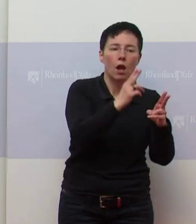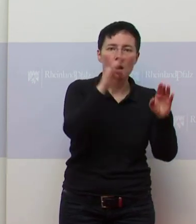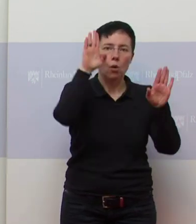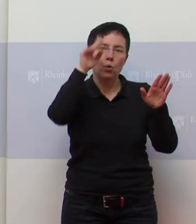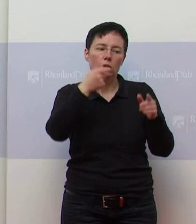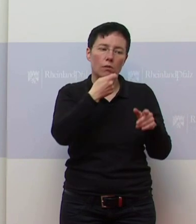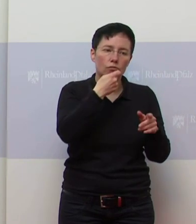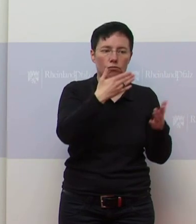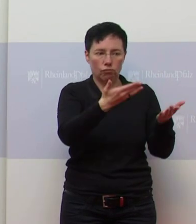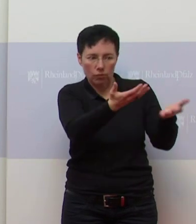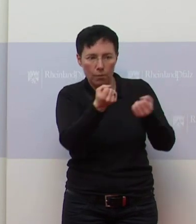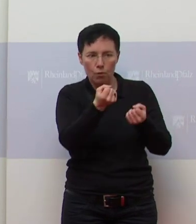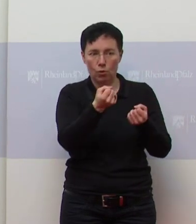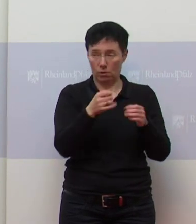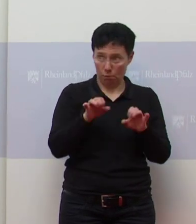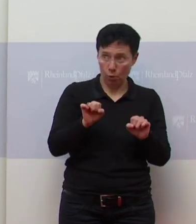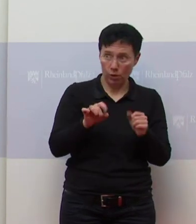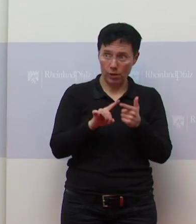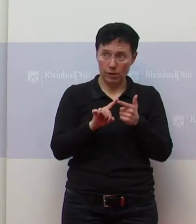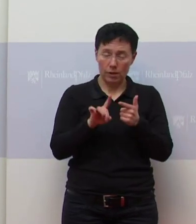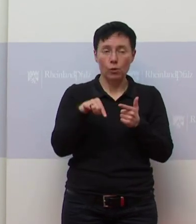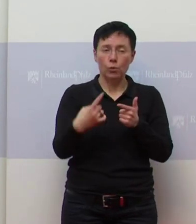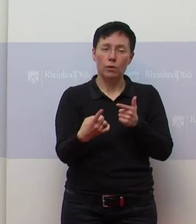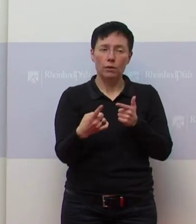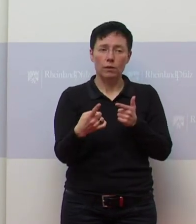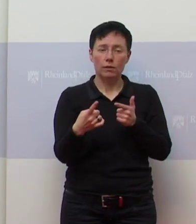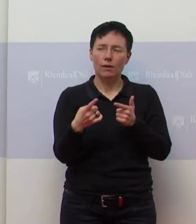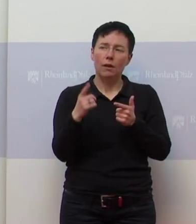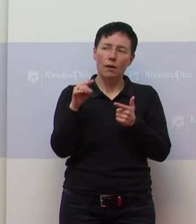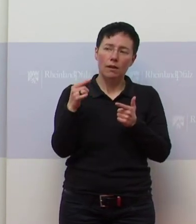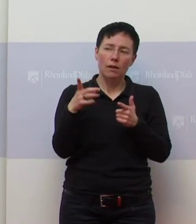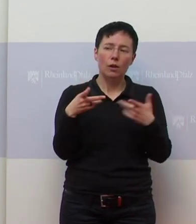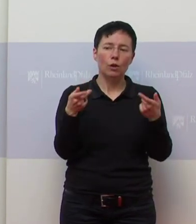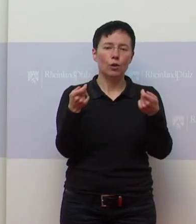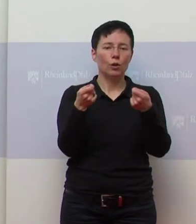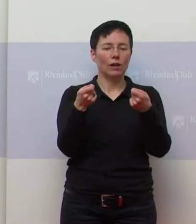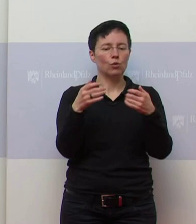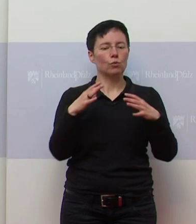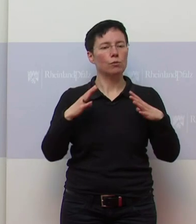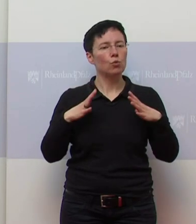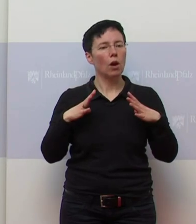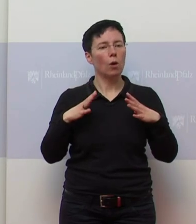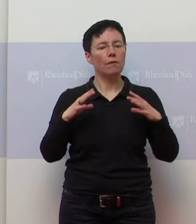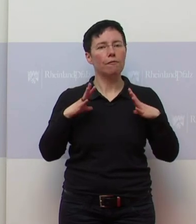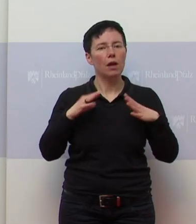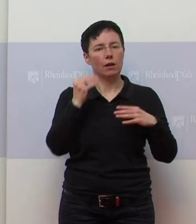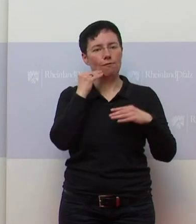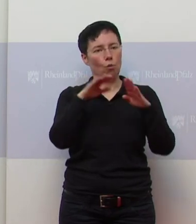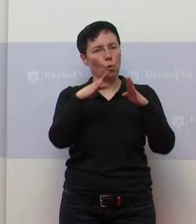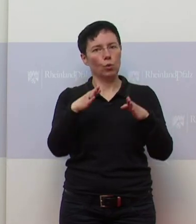ist sowas möglich? Und das andere, es war ja die Überlegung, kontaktarmer Urlaub, Ferienwohnungen oder